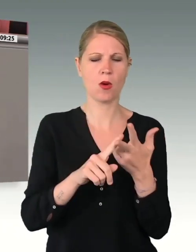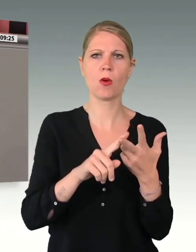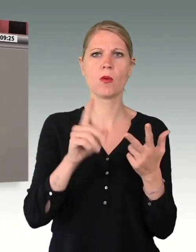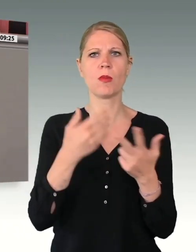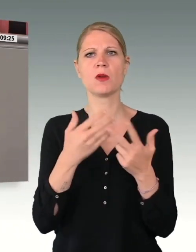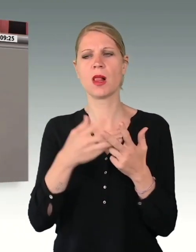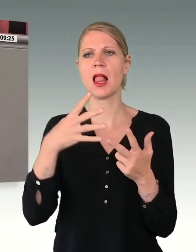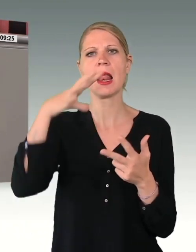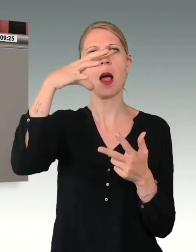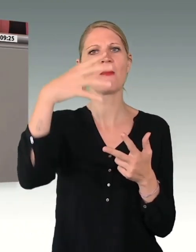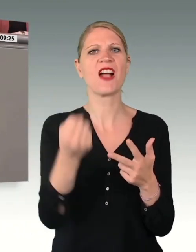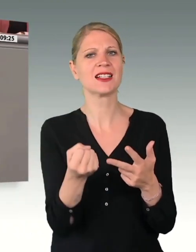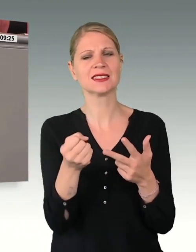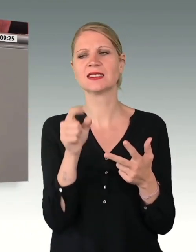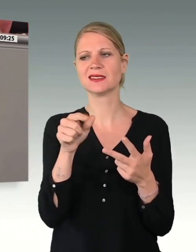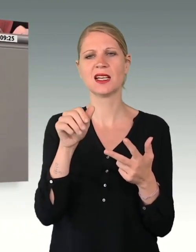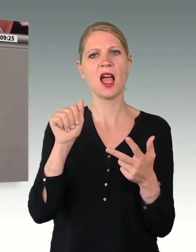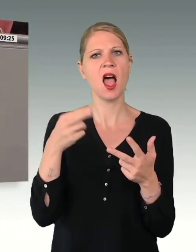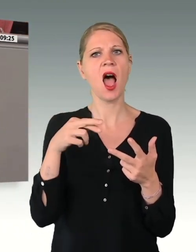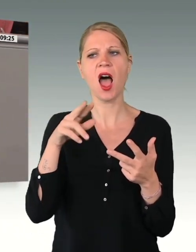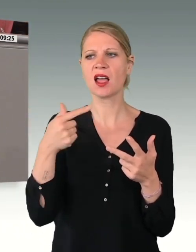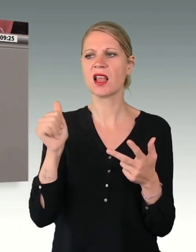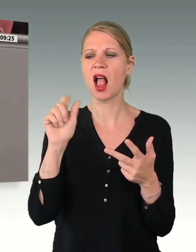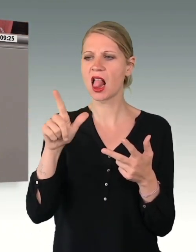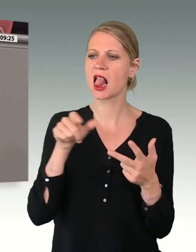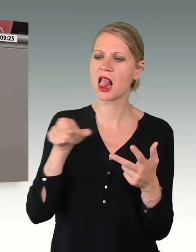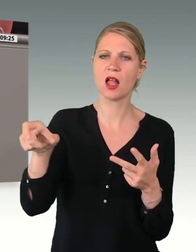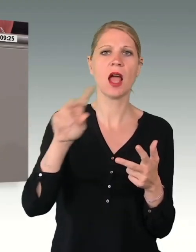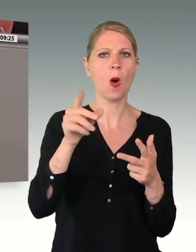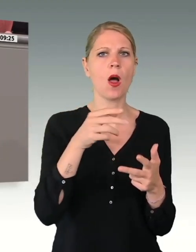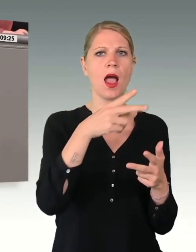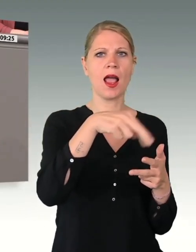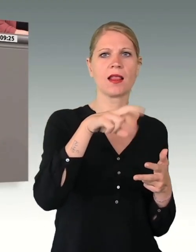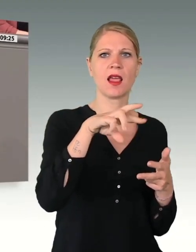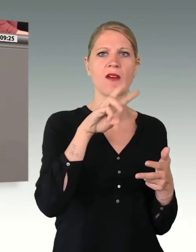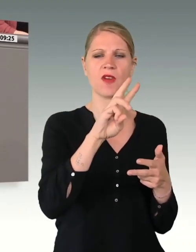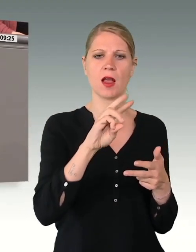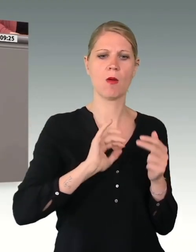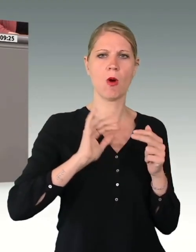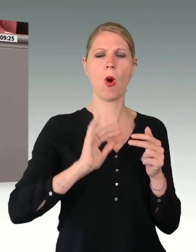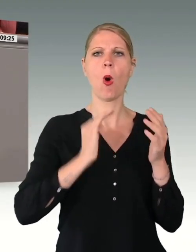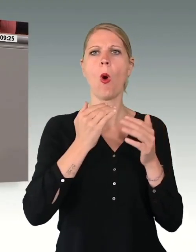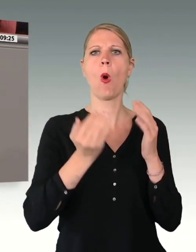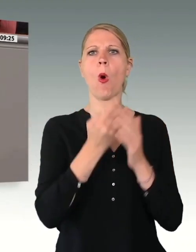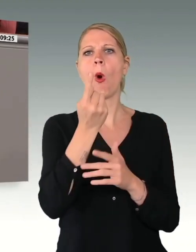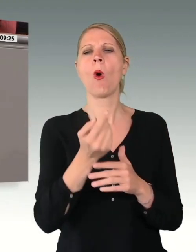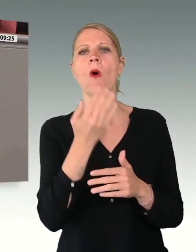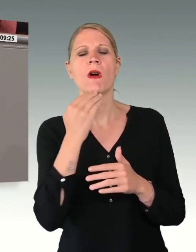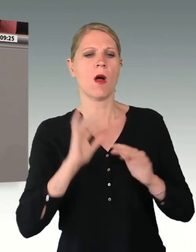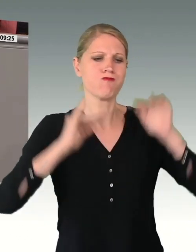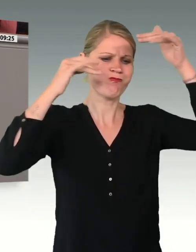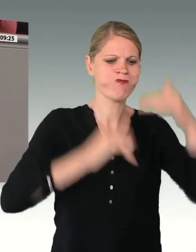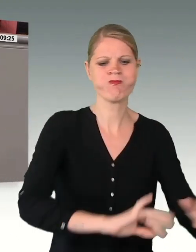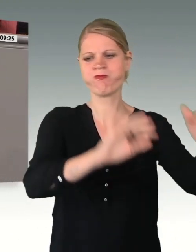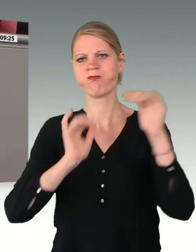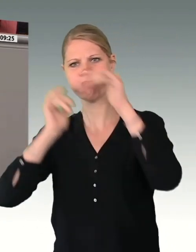Rheinland-Pfalz. Noch nie war die Bundeswehr so sichtbar wie im vergangenen Jahr. Erneut